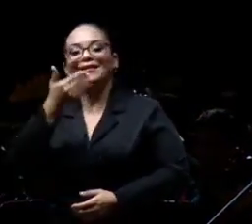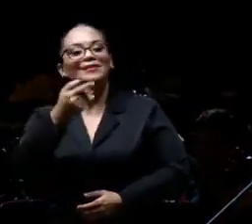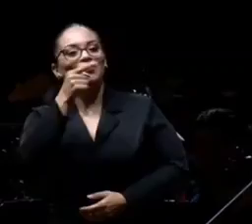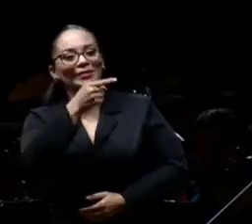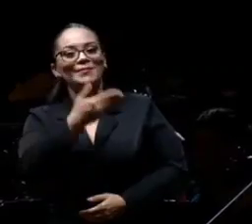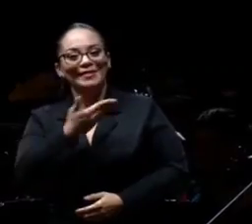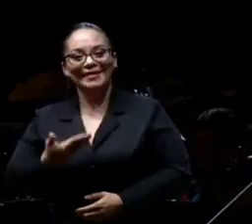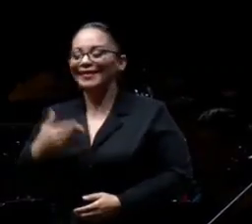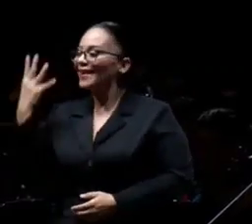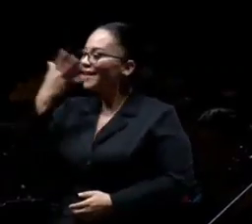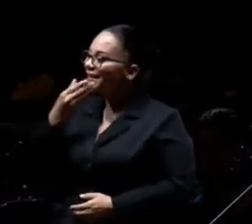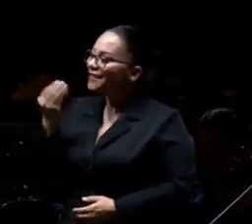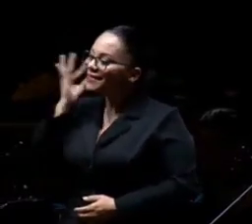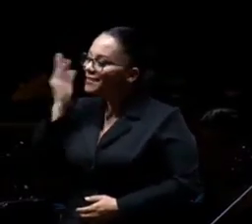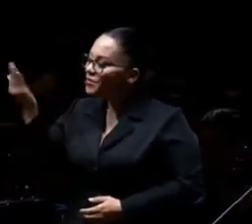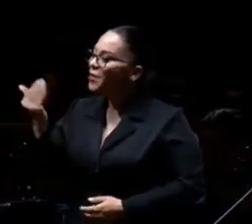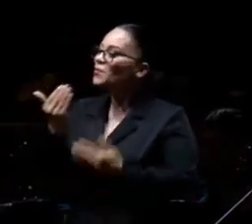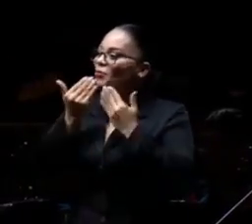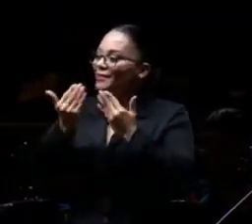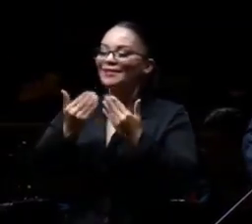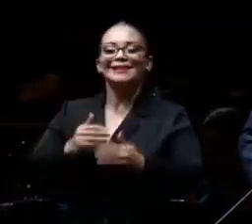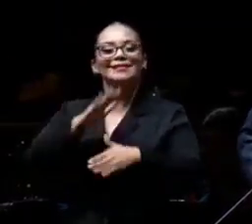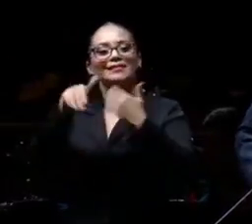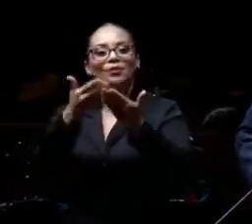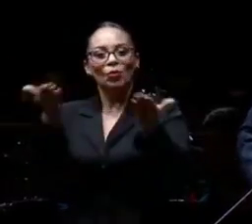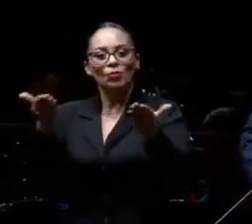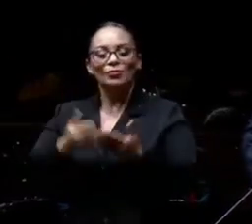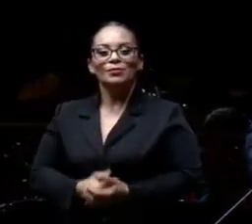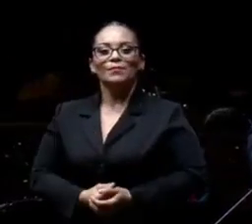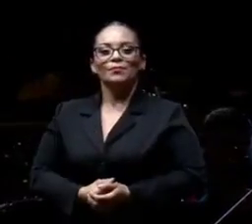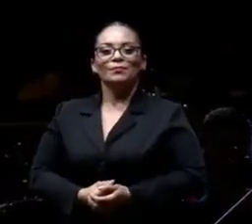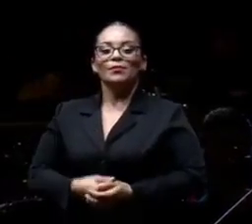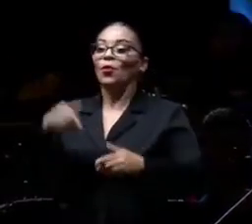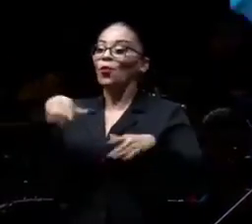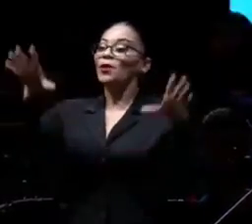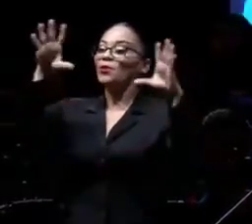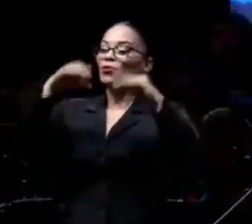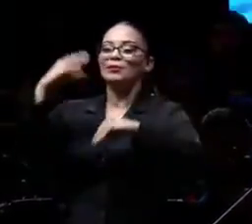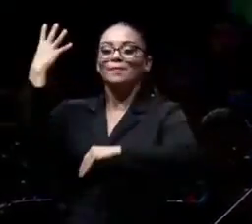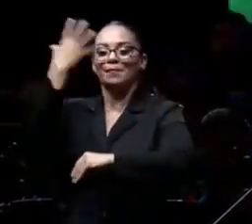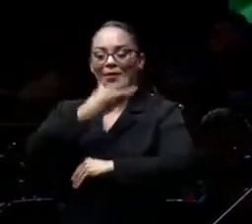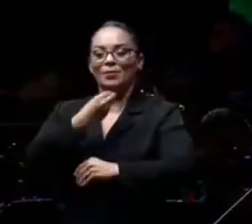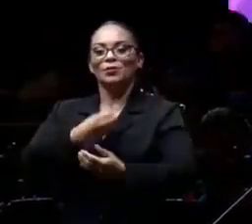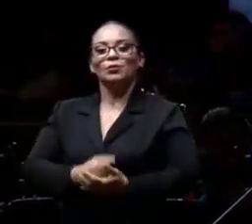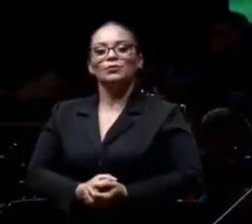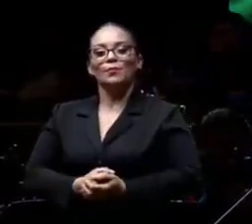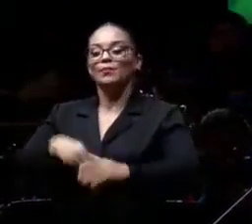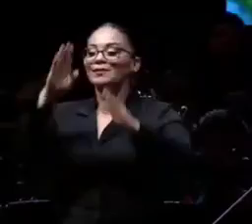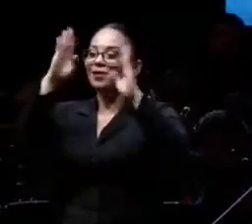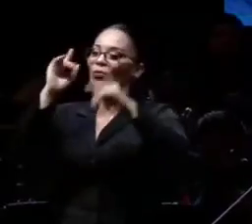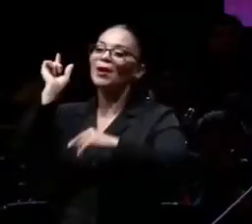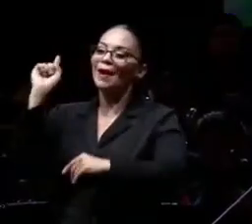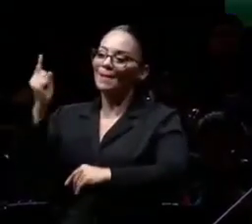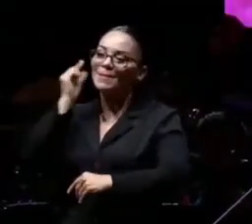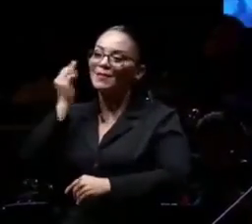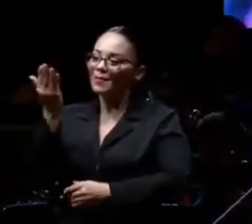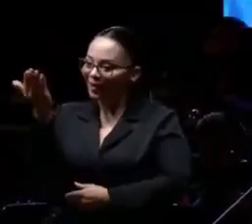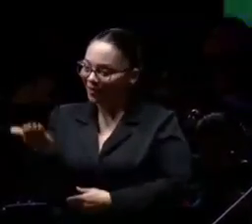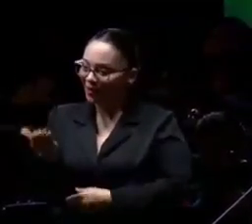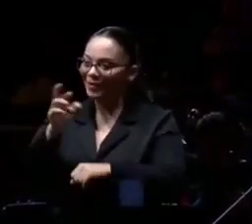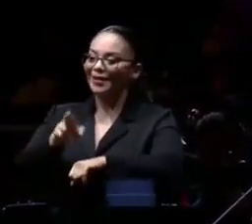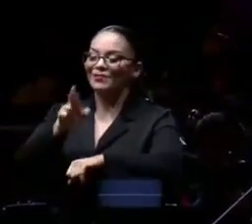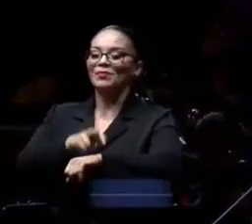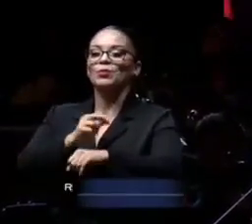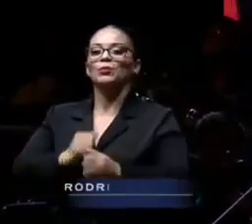qué linda señora. Muchísimas gracias a todos. Es una noche maravillosa. Saludo a la Primera Dama de la